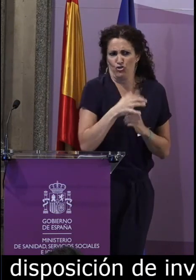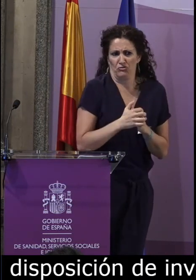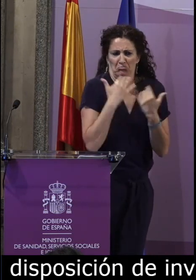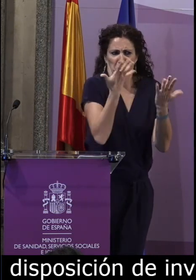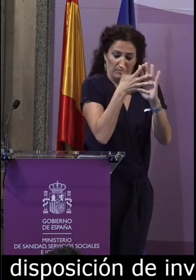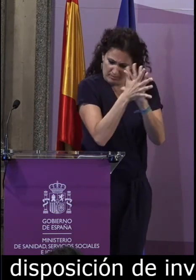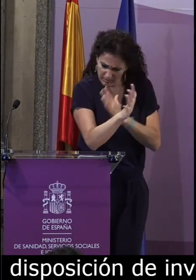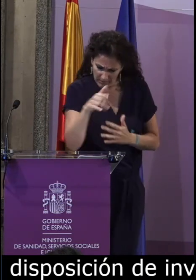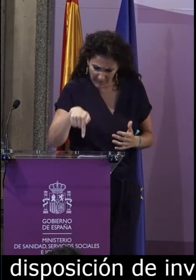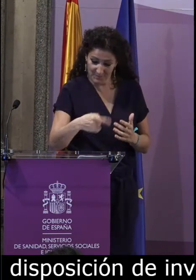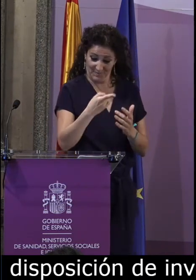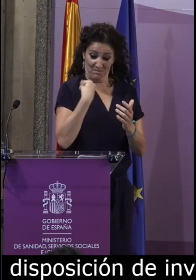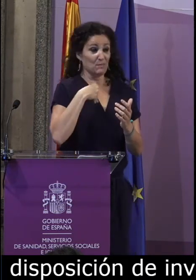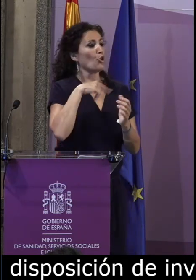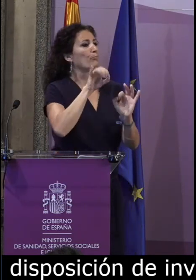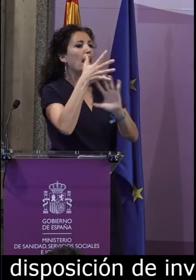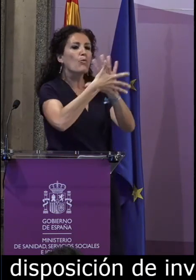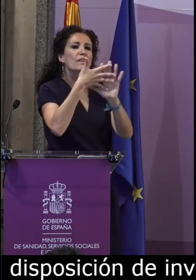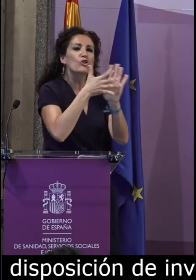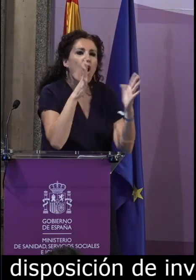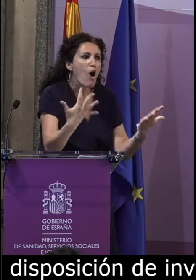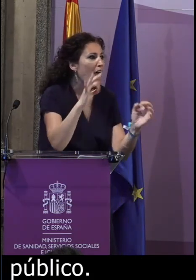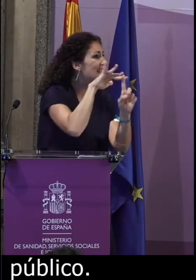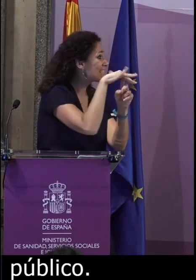Cuenta con varios objetivos específicos.